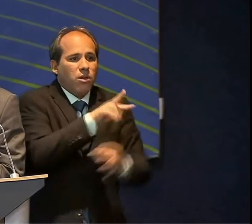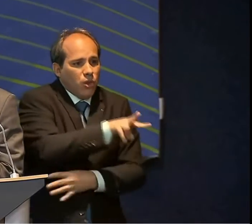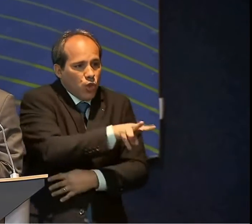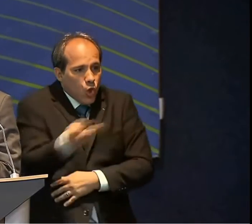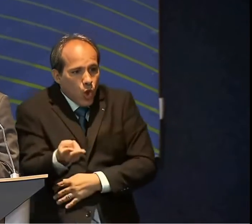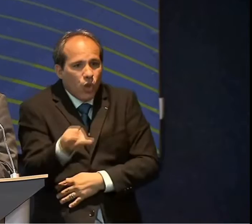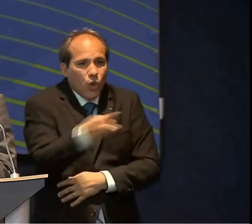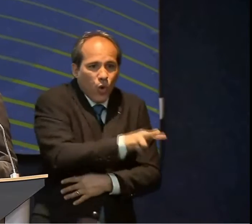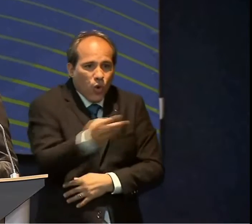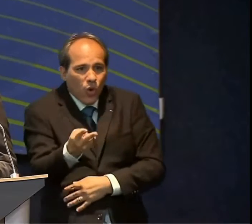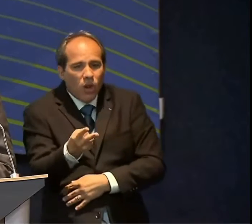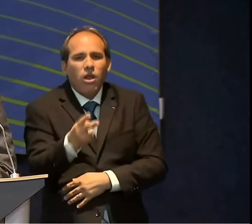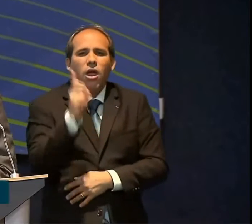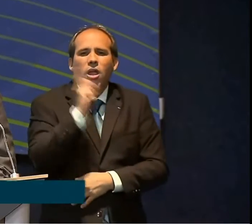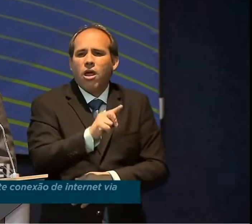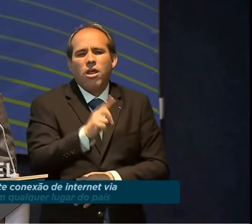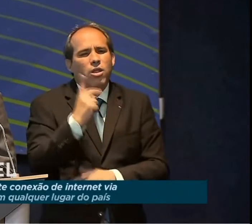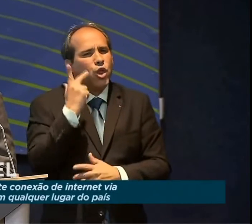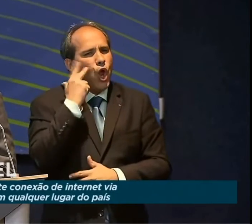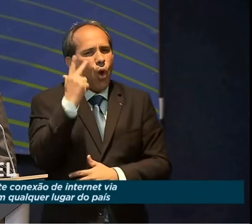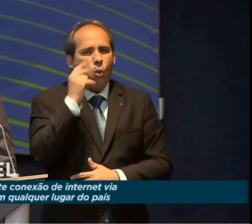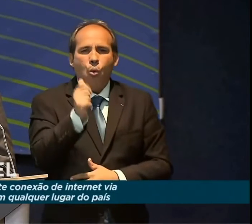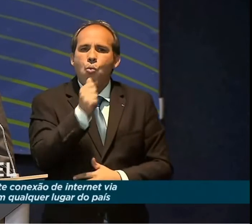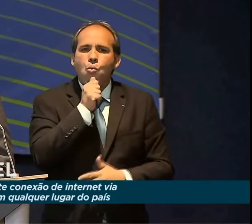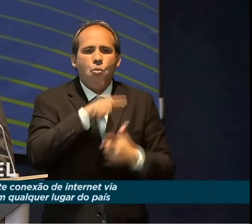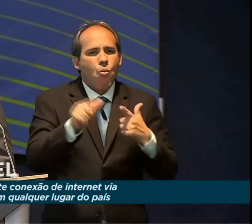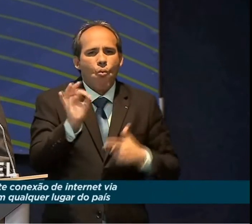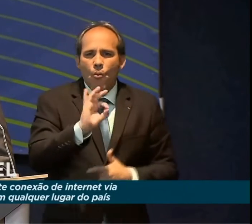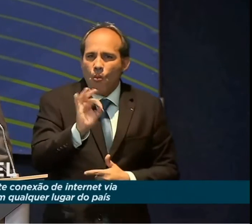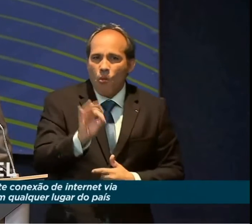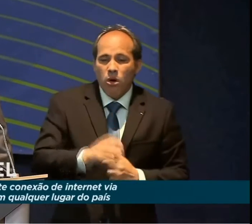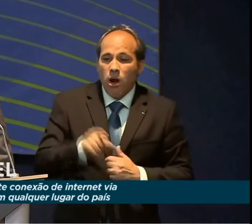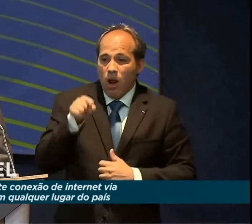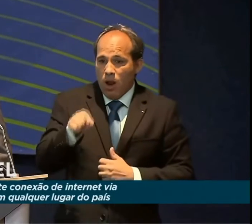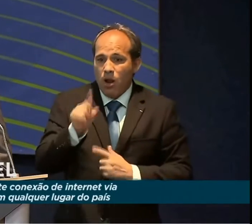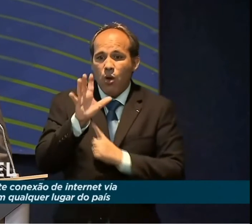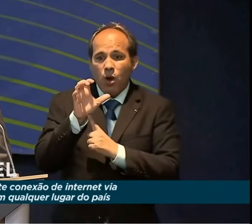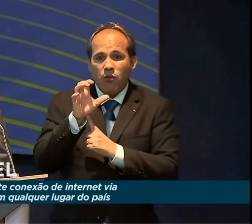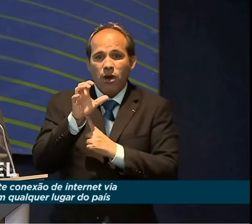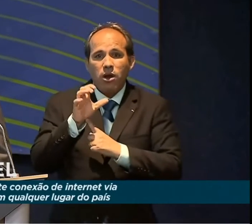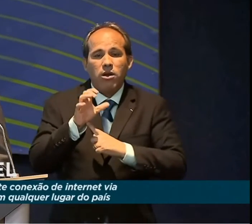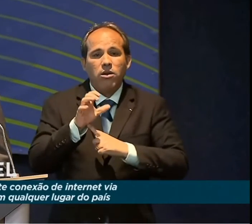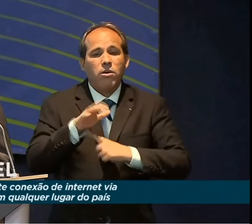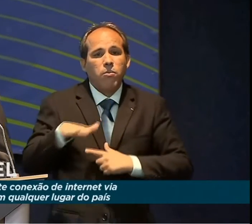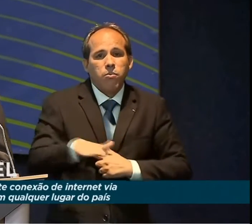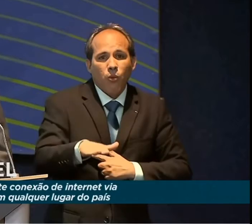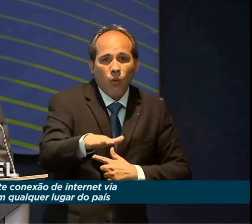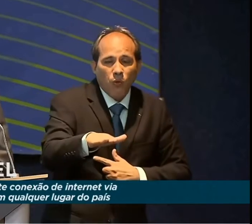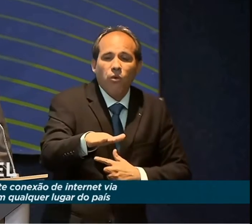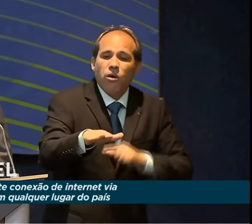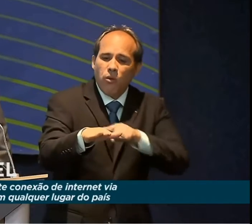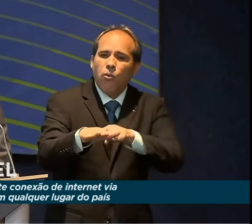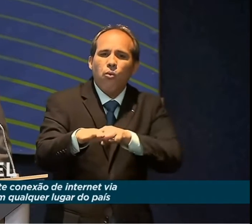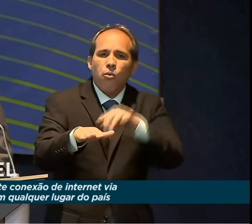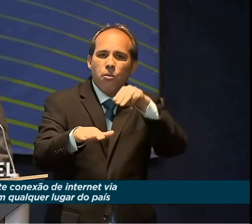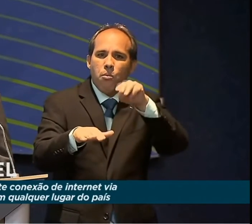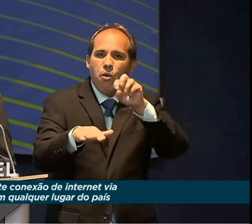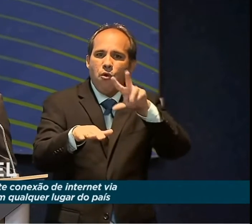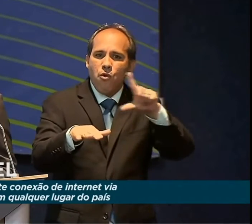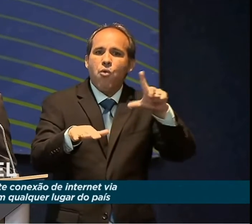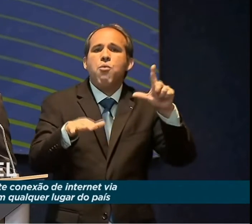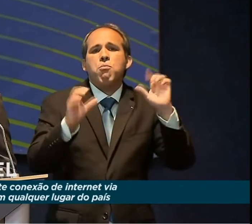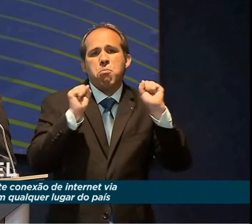etc., que é tranquilo, sem nenhum problema. Então esse Wi-Fi móvel, ele pode atingir, como a falou,